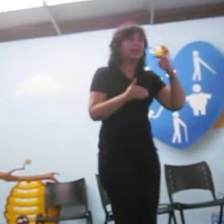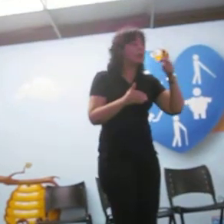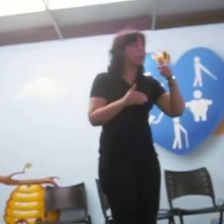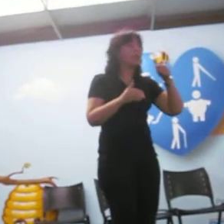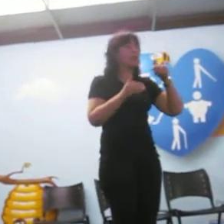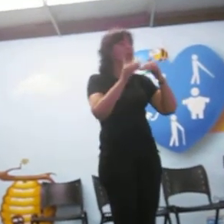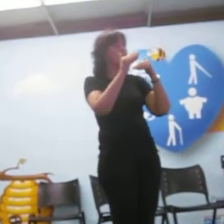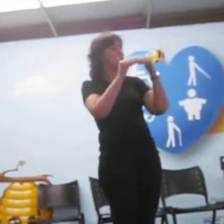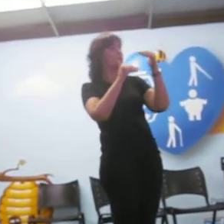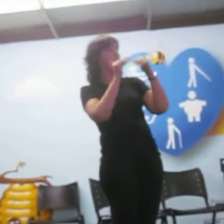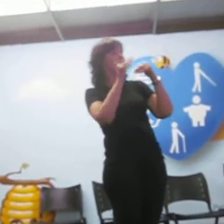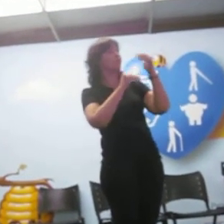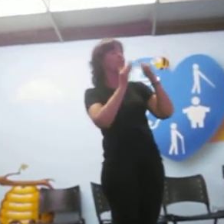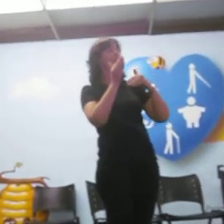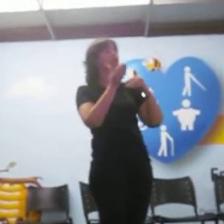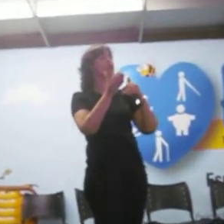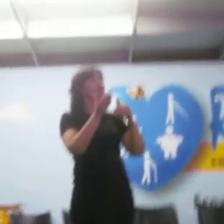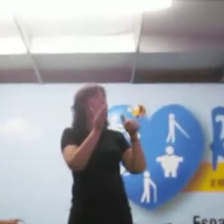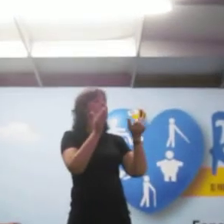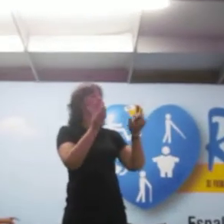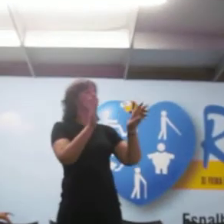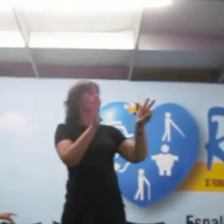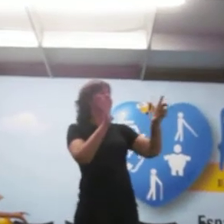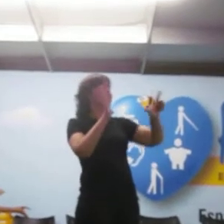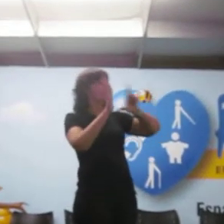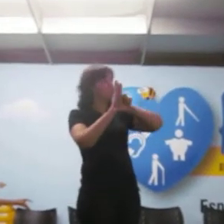reconhecido, regulamentado no país